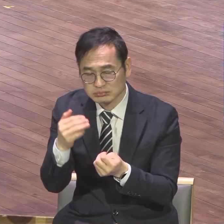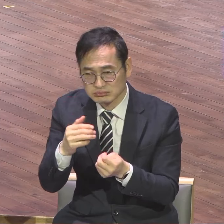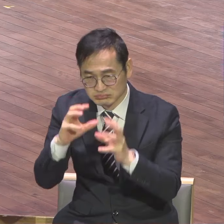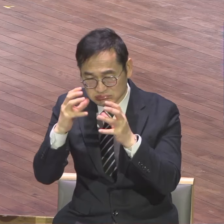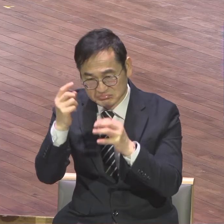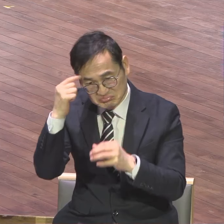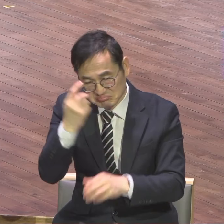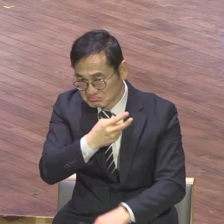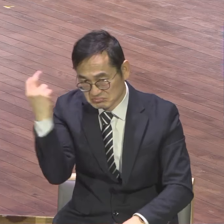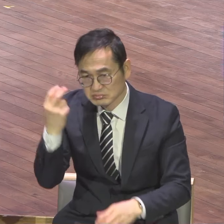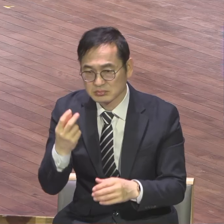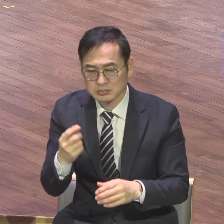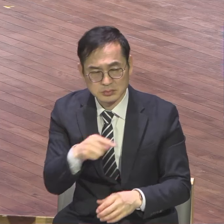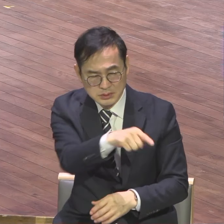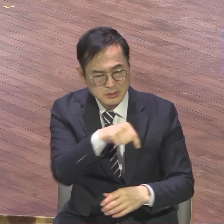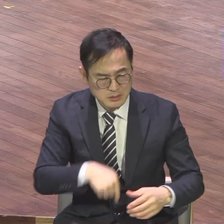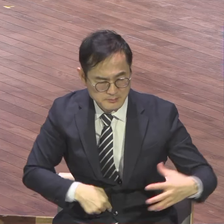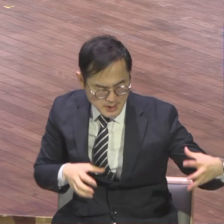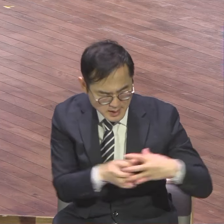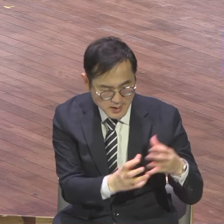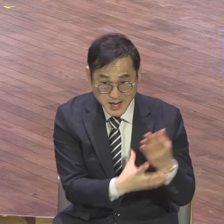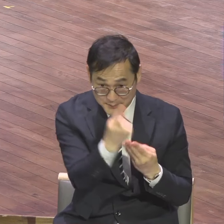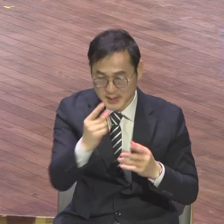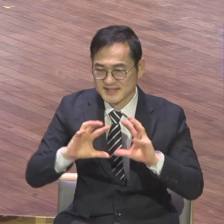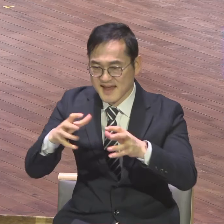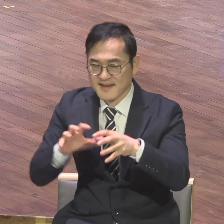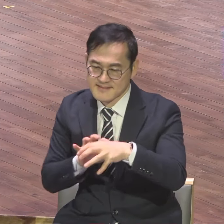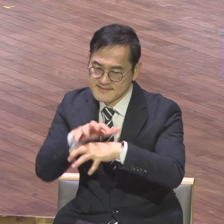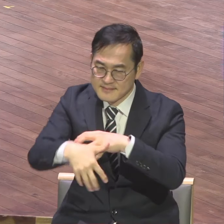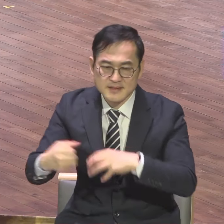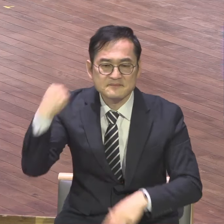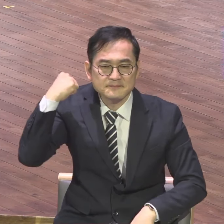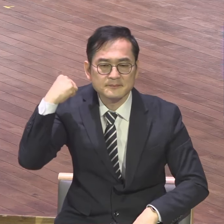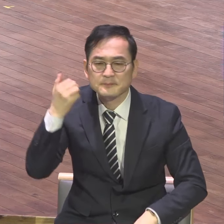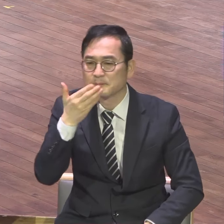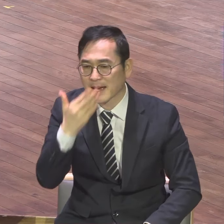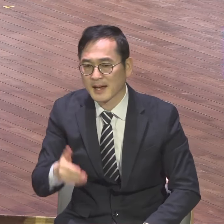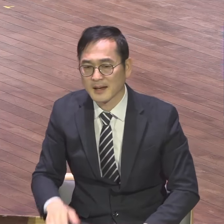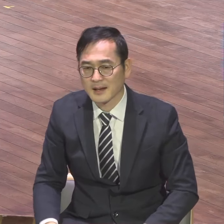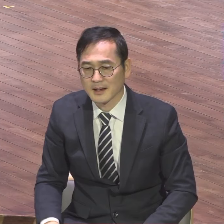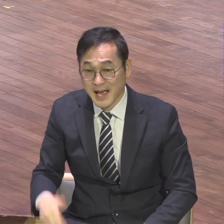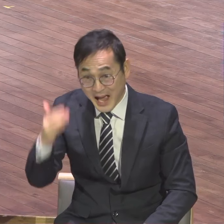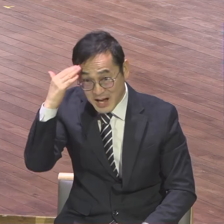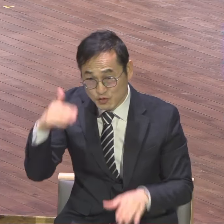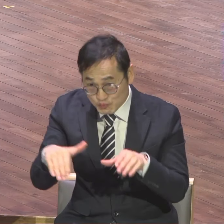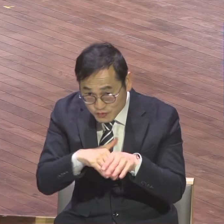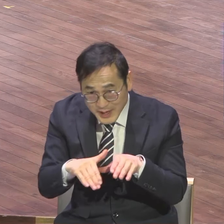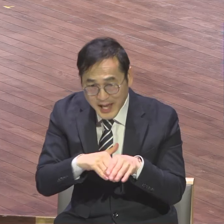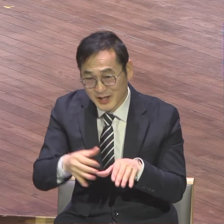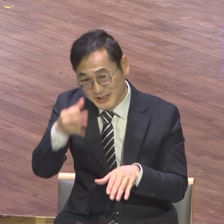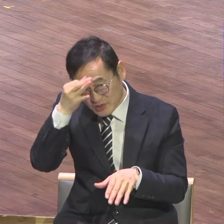그냥 영향을 입히고 지금 또 보세요. 얼마나 지금 한국 한류품 난리예요. 그러니까 엄청 힘주지.